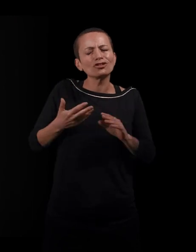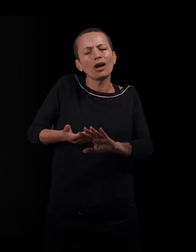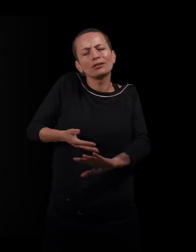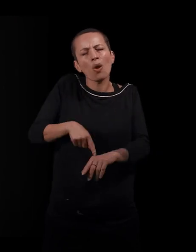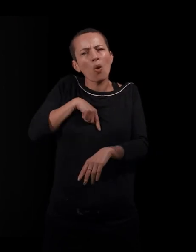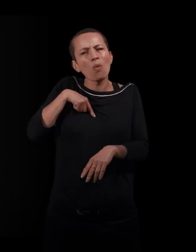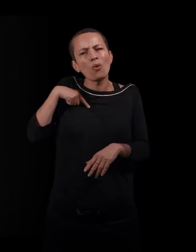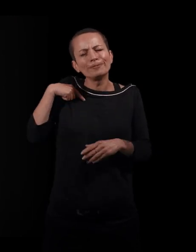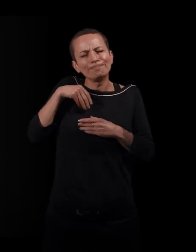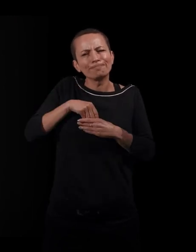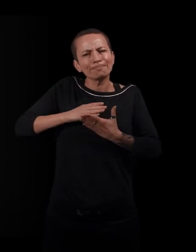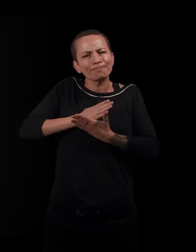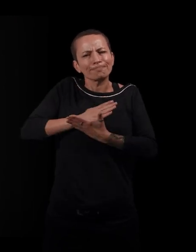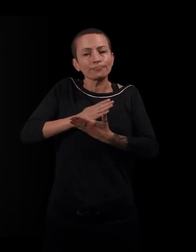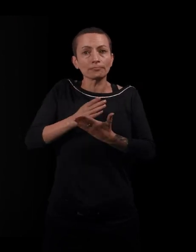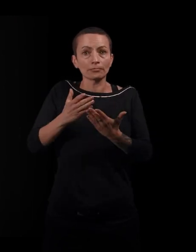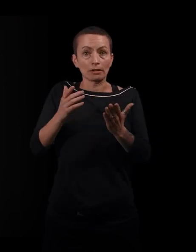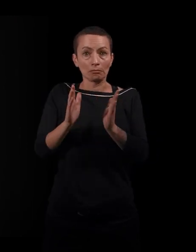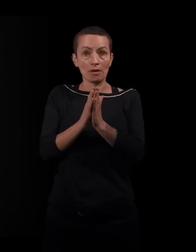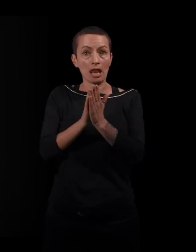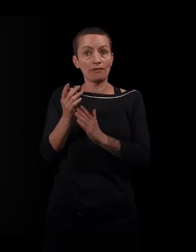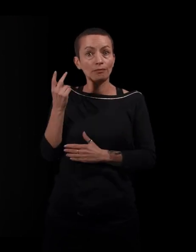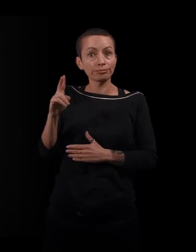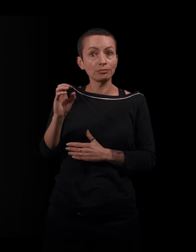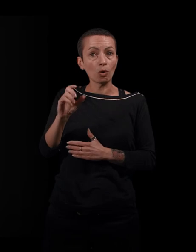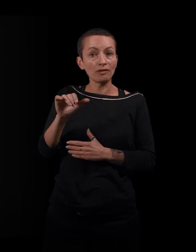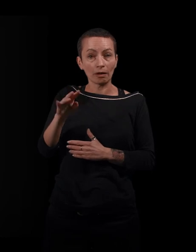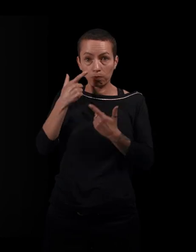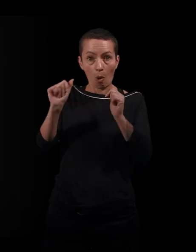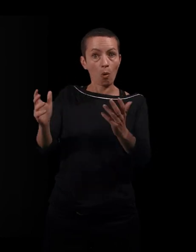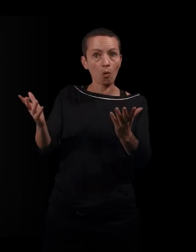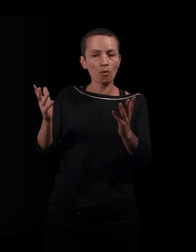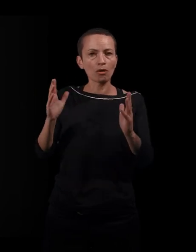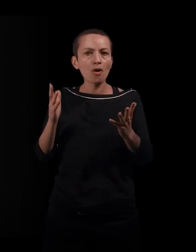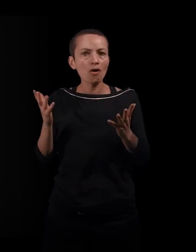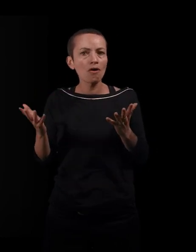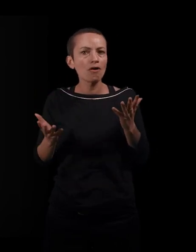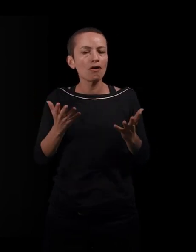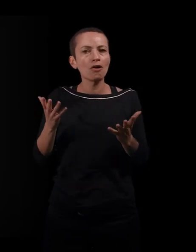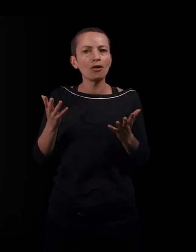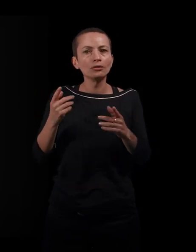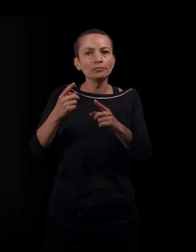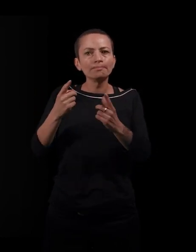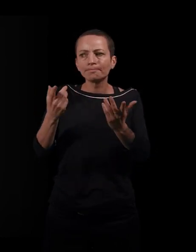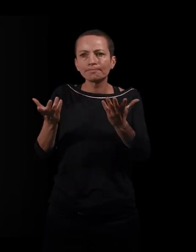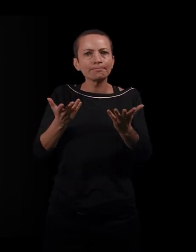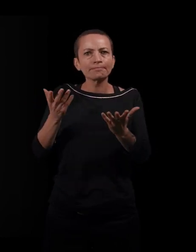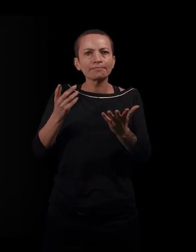je trouve qu'on voit très, très bien dans le livre d'Olivia, justement, la façon dont, petit à petit, on va arriver vers cette décision